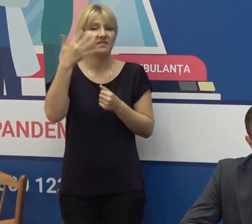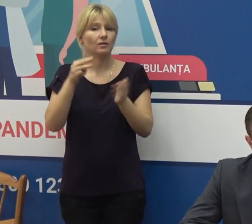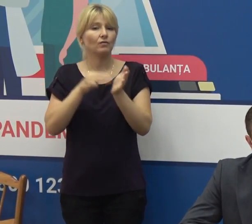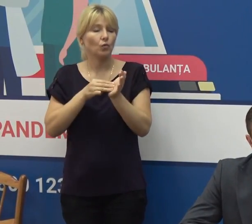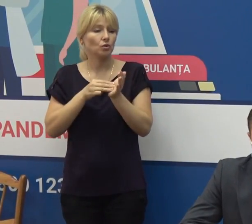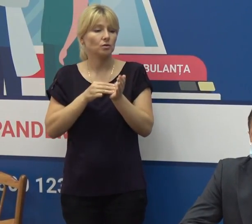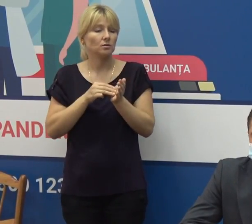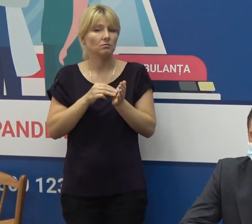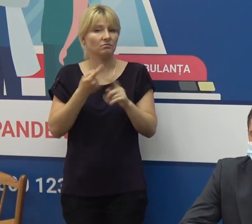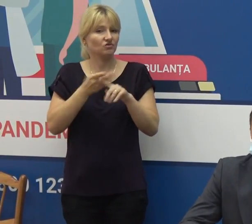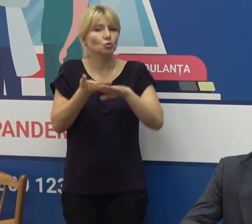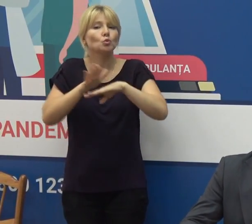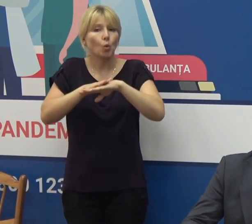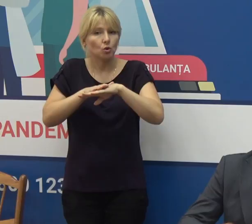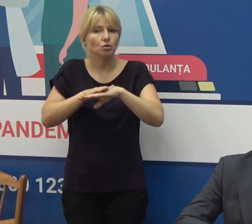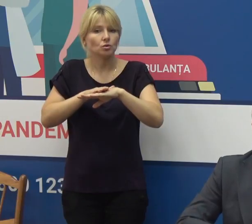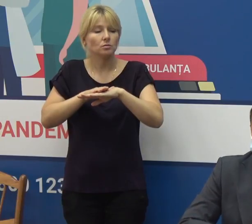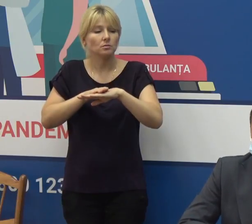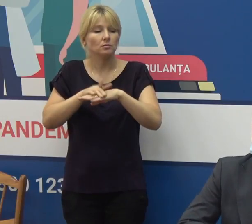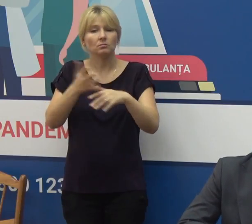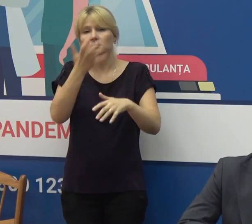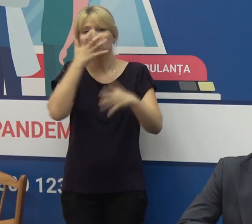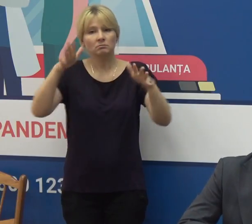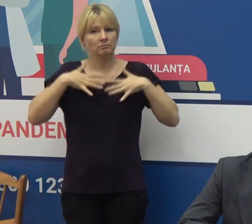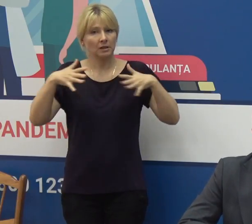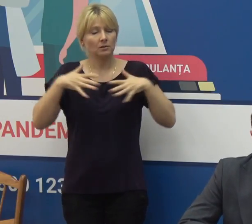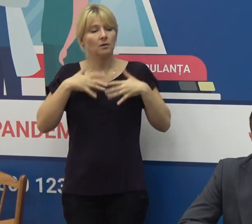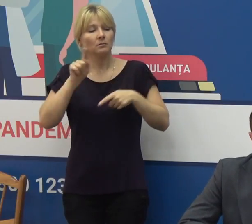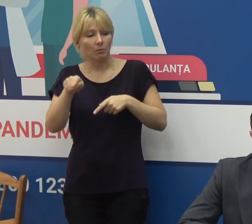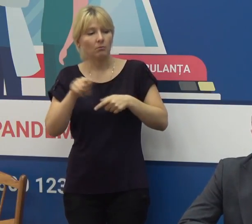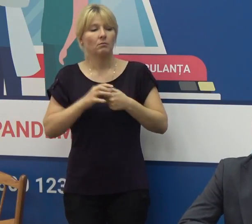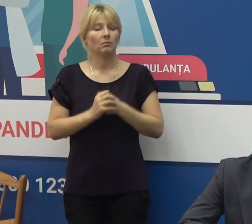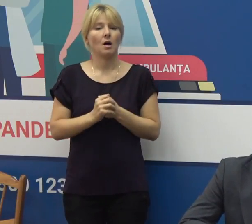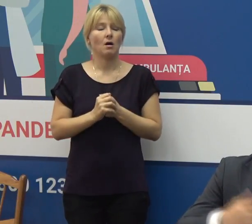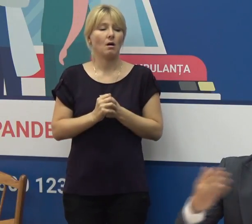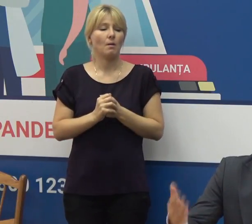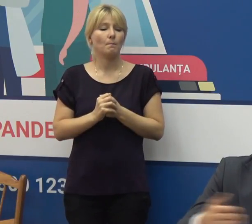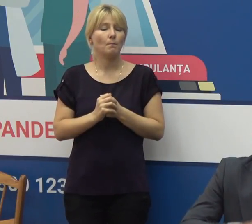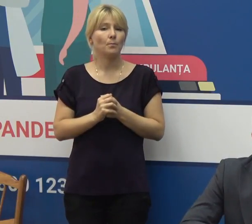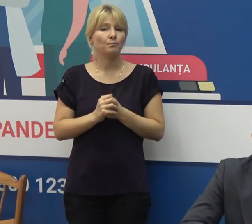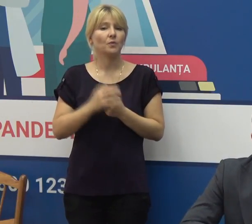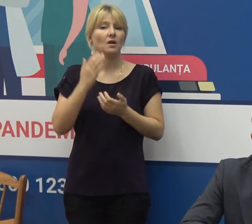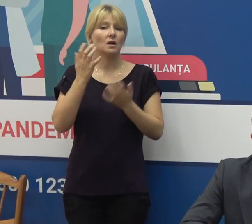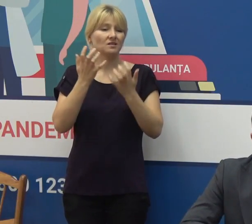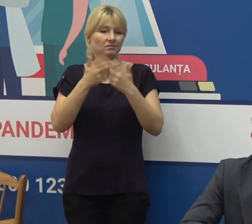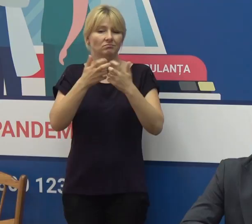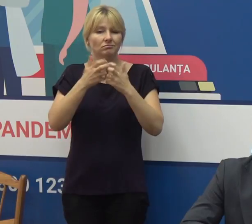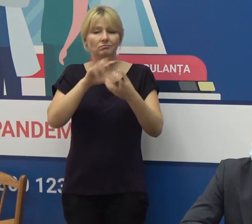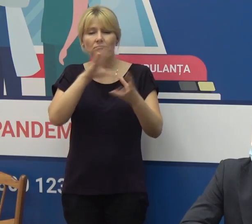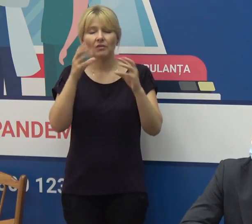sunt în stare gravă deci în secțiile de terapie intensivă o cifră din